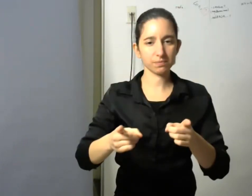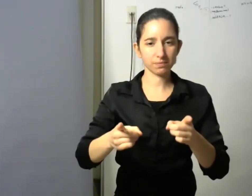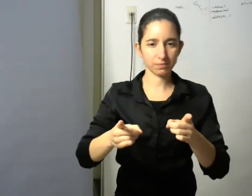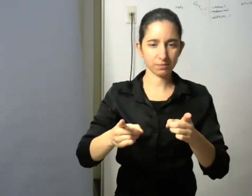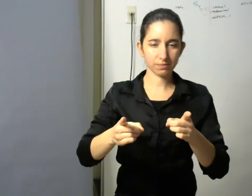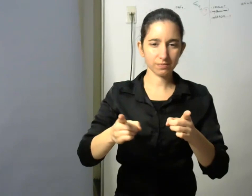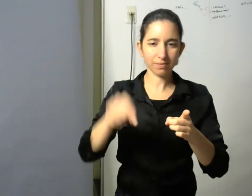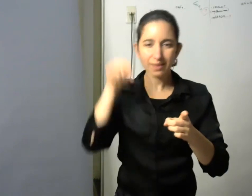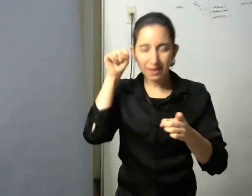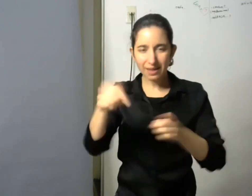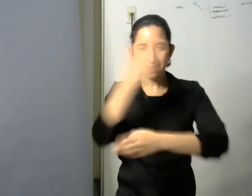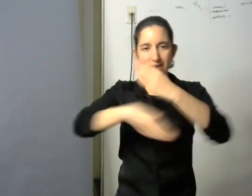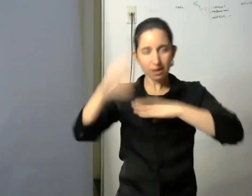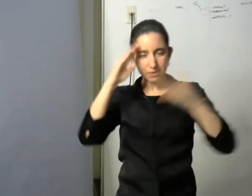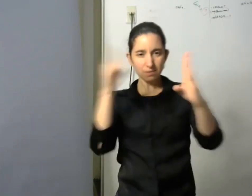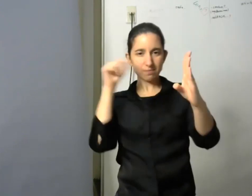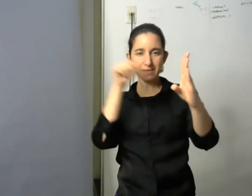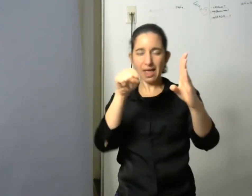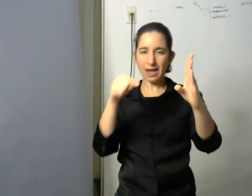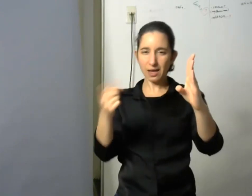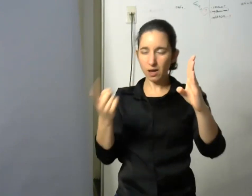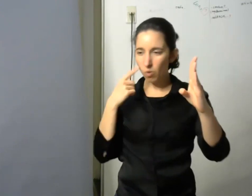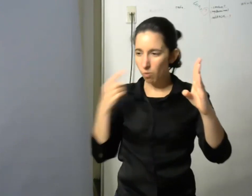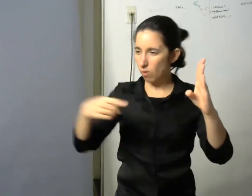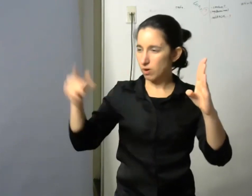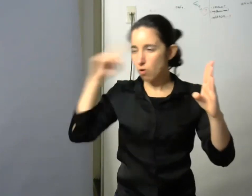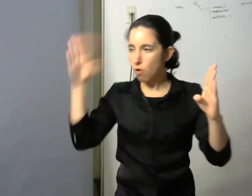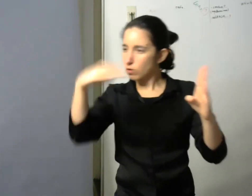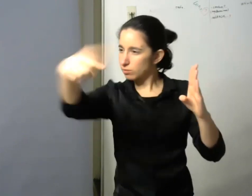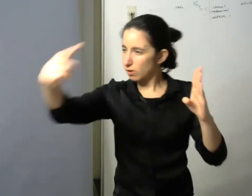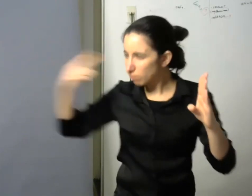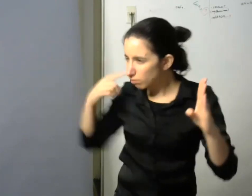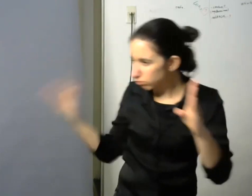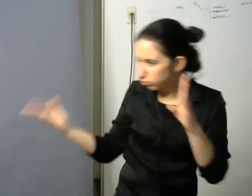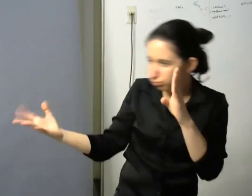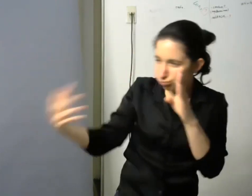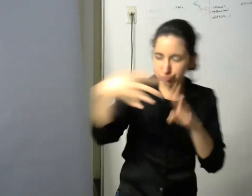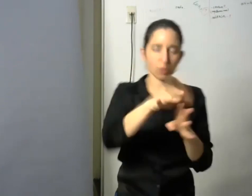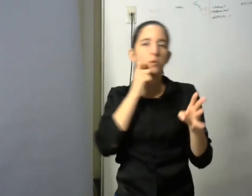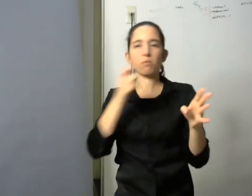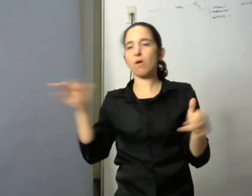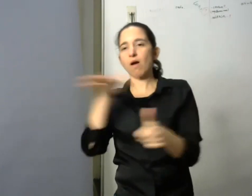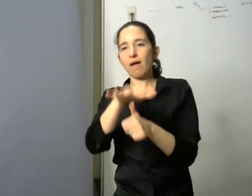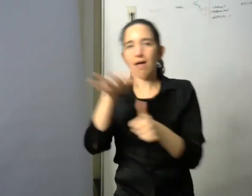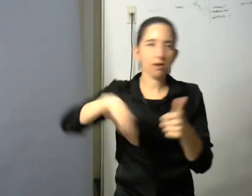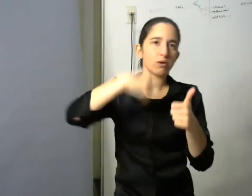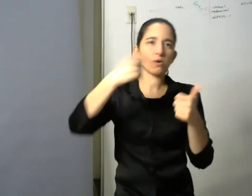categoría como objeto de conocimiento que interactúa con otras como clase como género como pertenencias territoriales como configuraciones